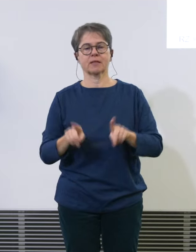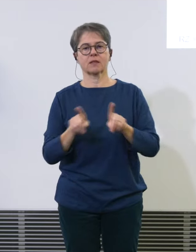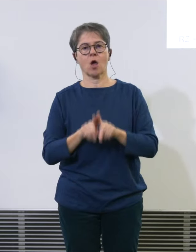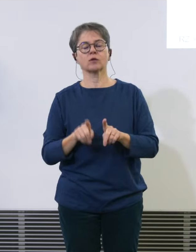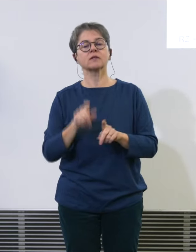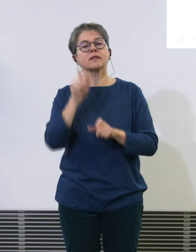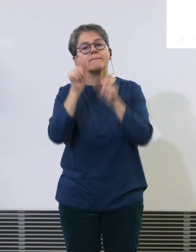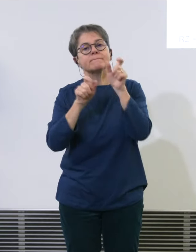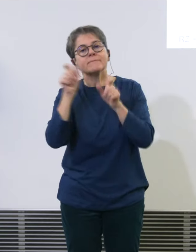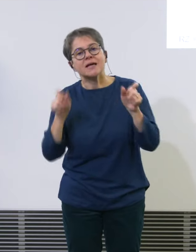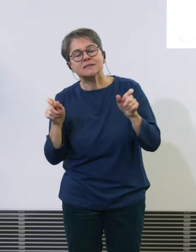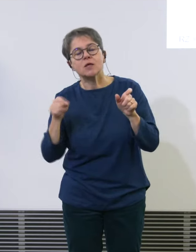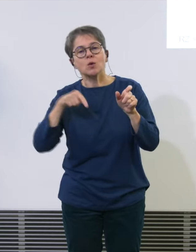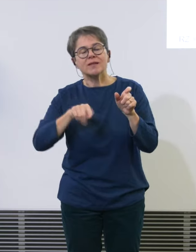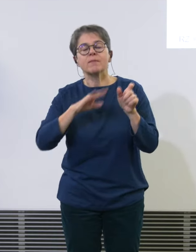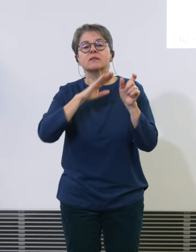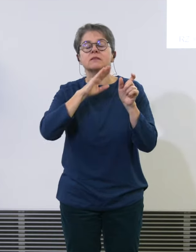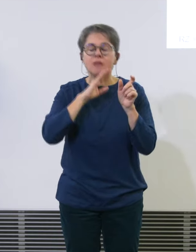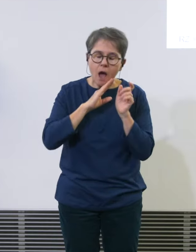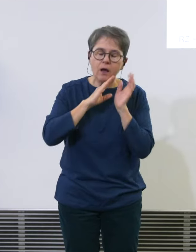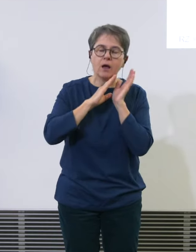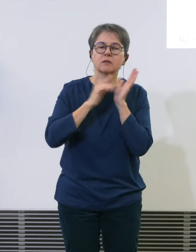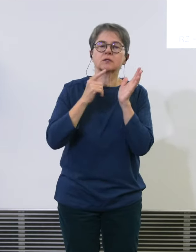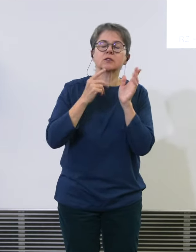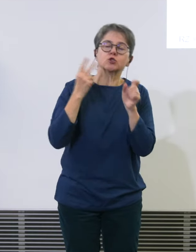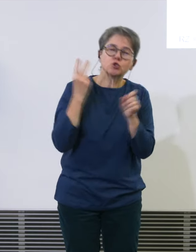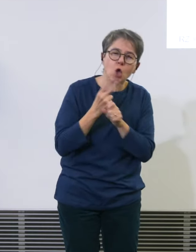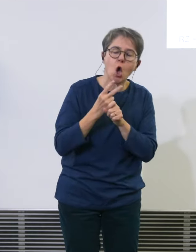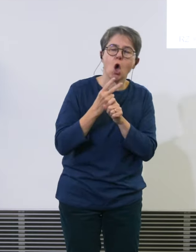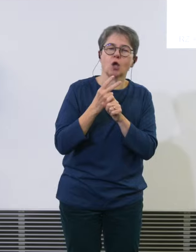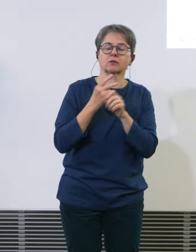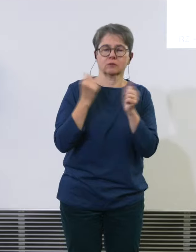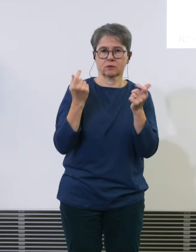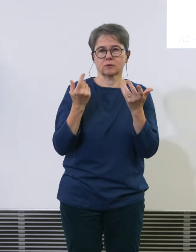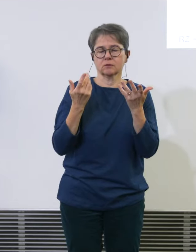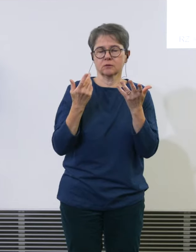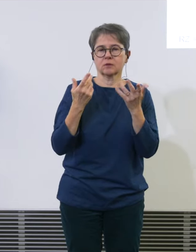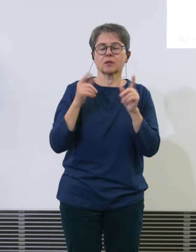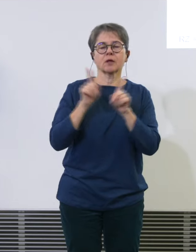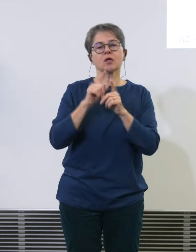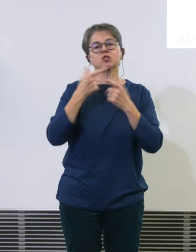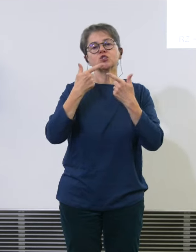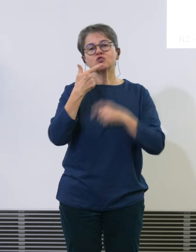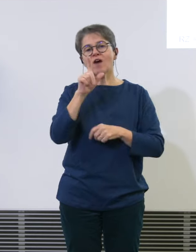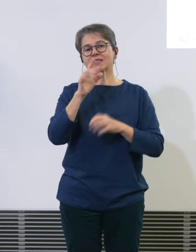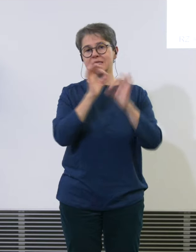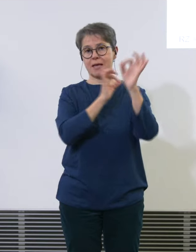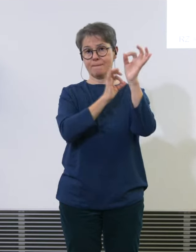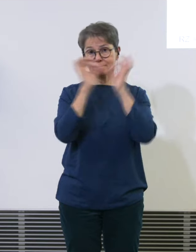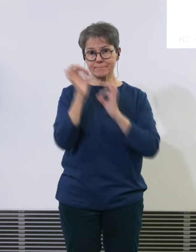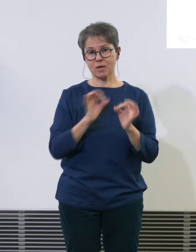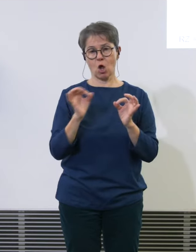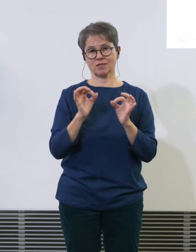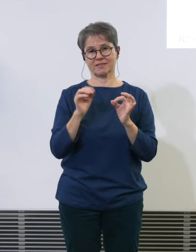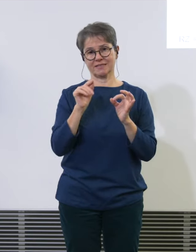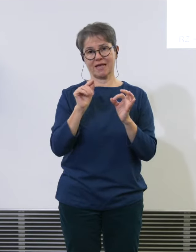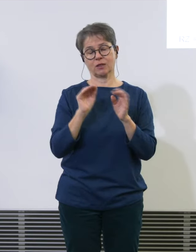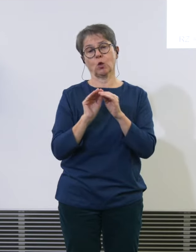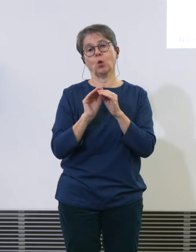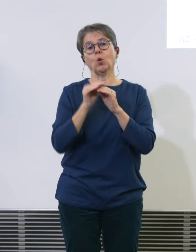in der Nacht im Schlaf stark gestört sind, um rund 20 Prozent über dem Referenzzustand sind, was